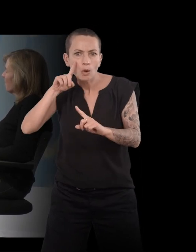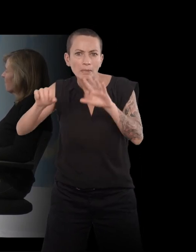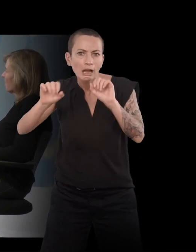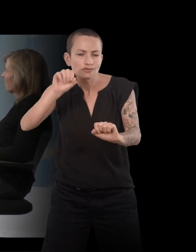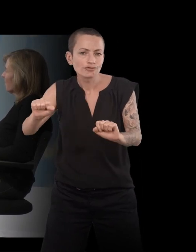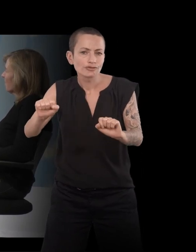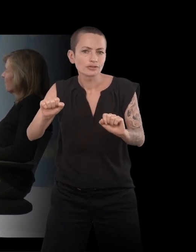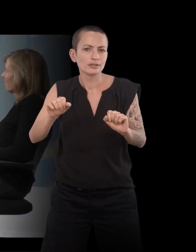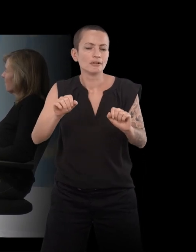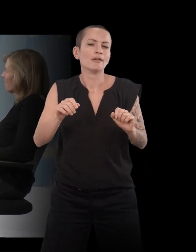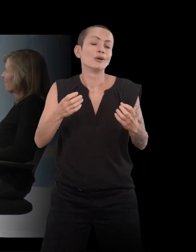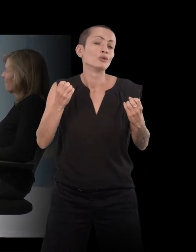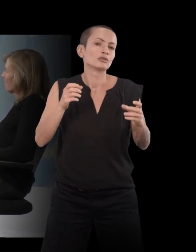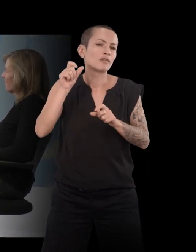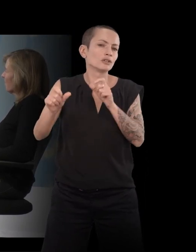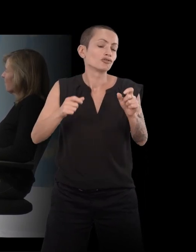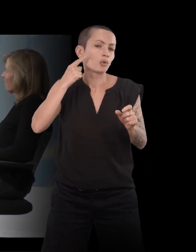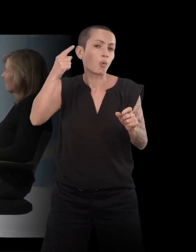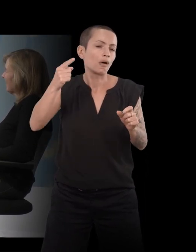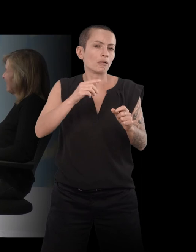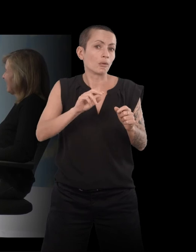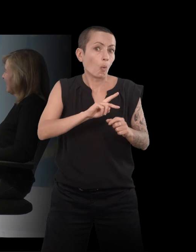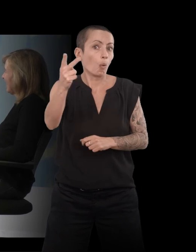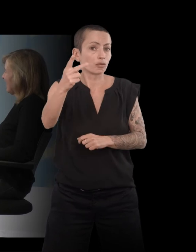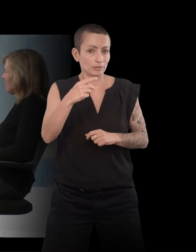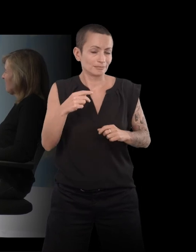Il y des gens qui s'entêtent à penser que je suis l'autre. Mais je le suis sûrement un peu.